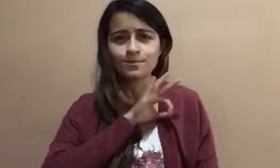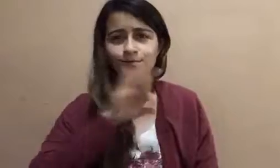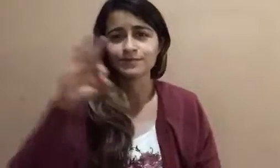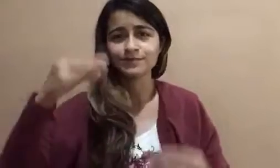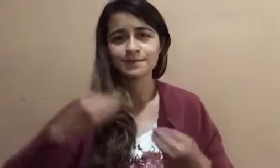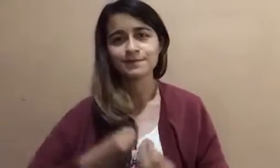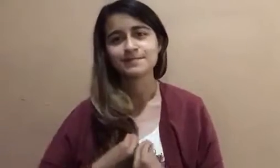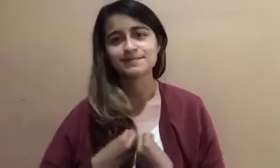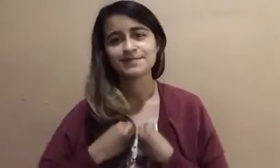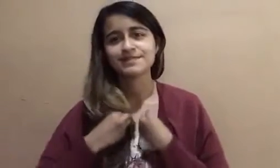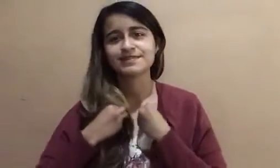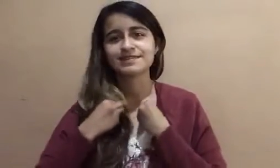vivir.